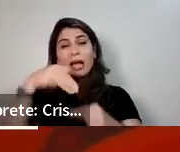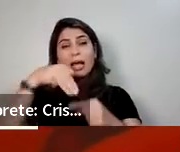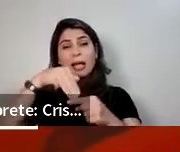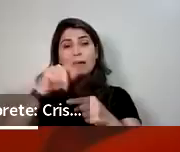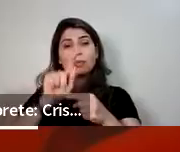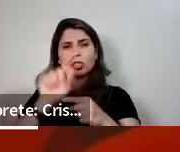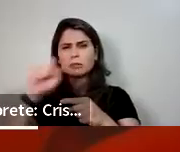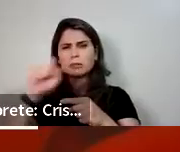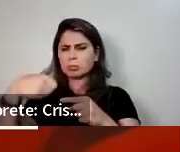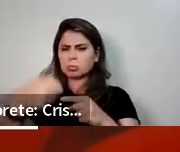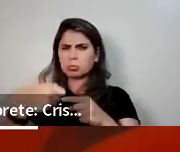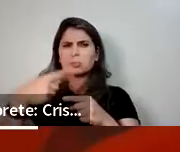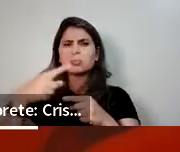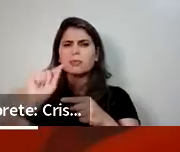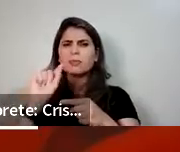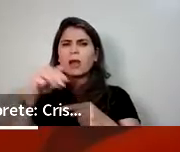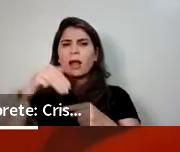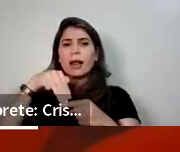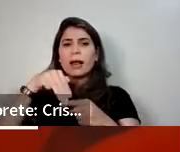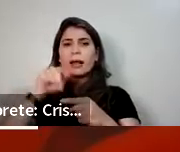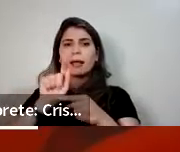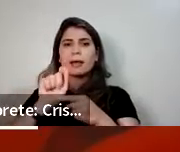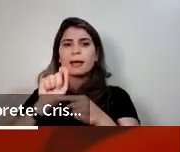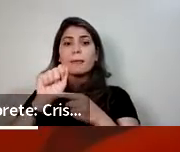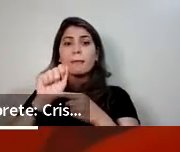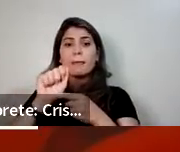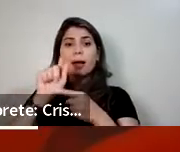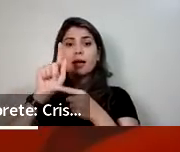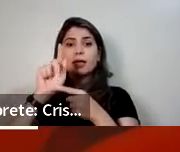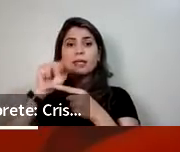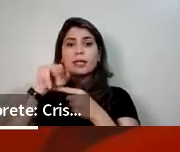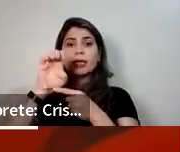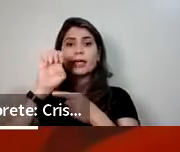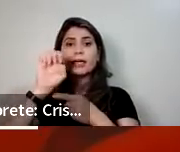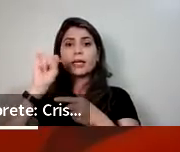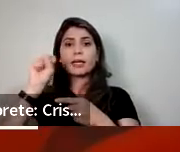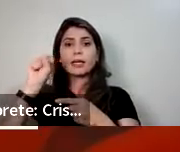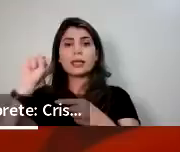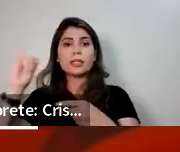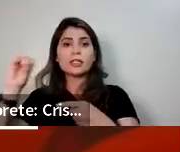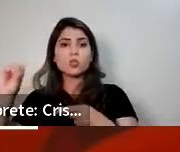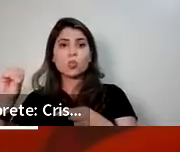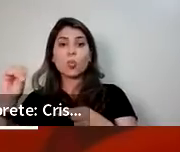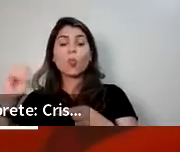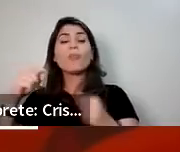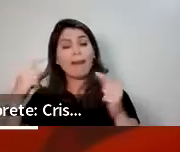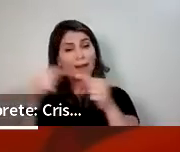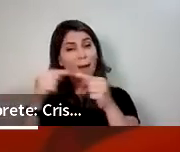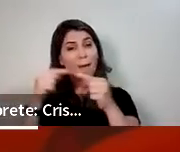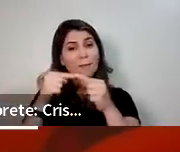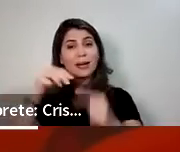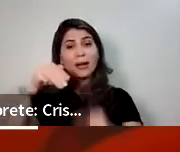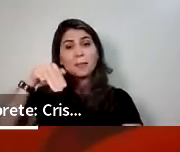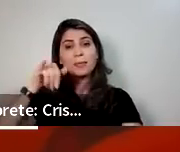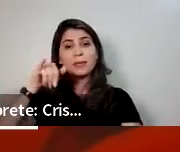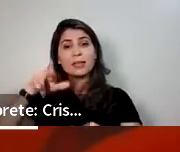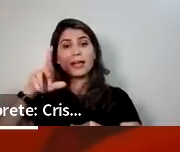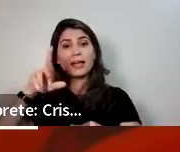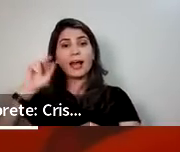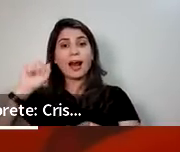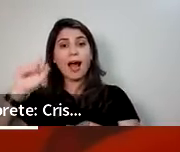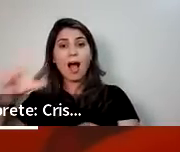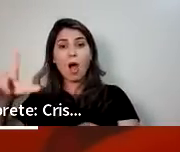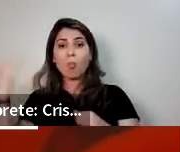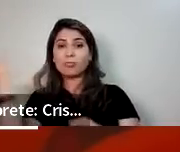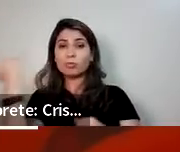lento e prejudicial. É como se o seu organismo continuasse intoxicado. Uma vez que lá na frente, né,